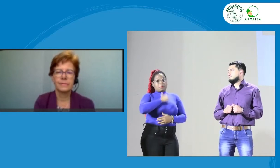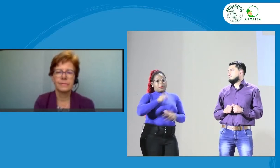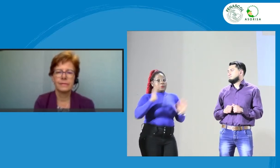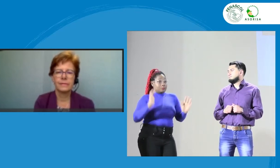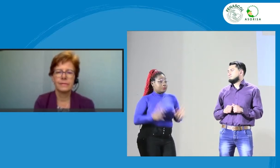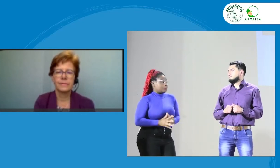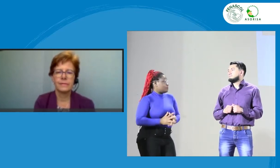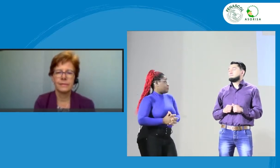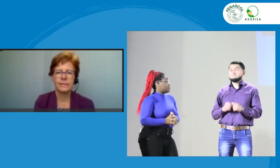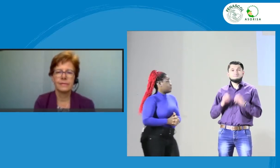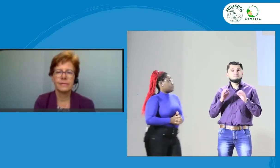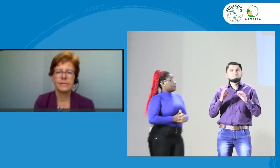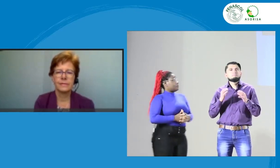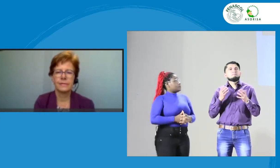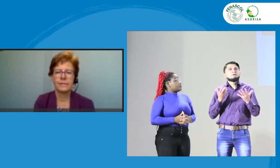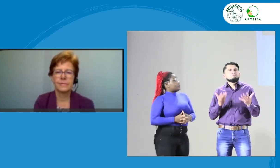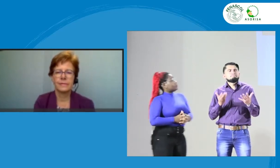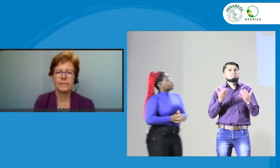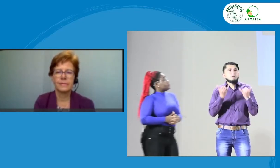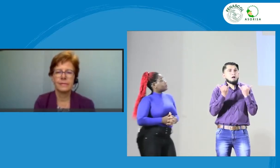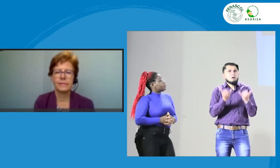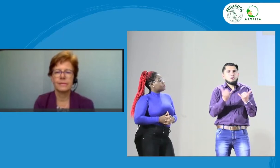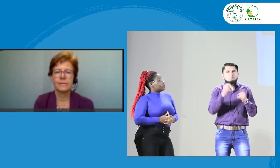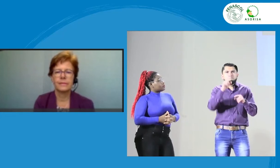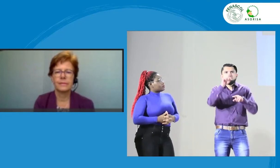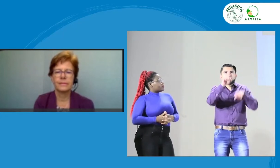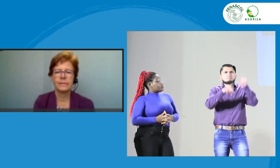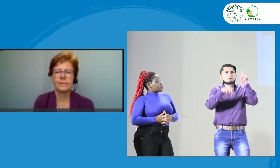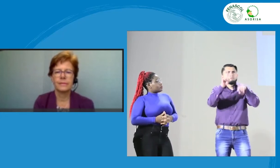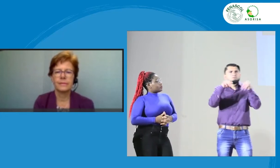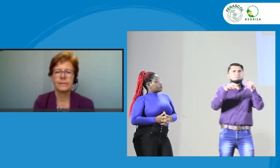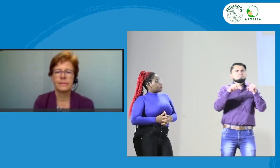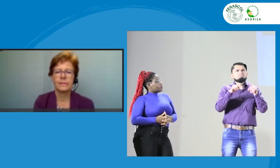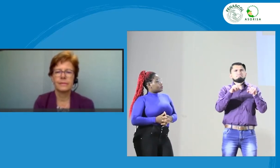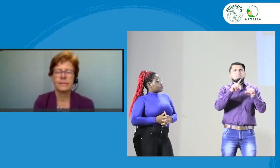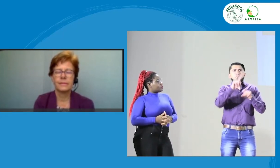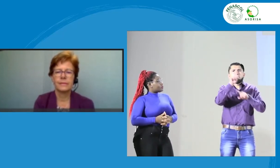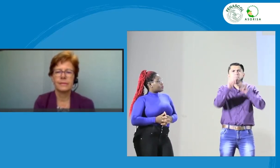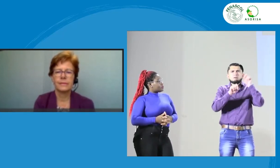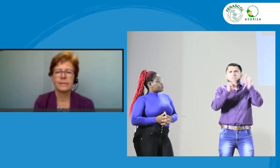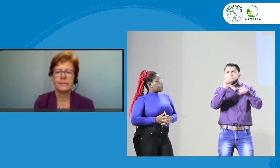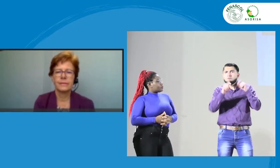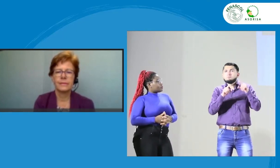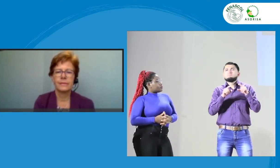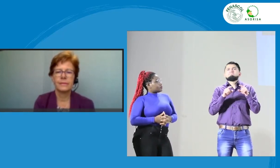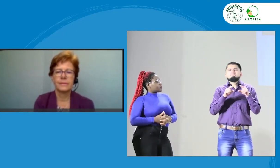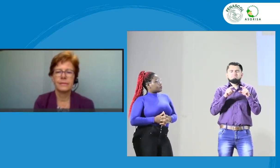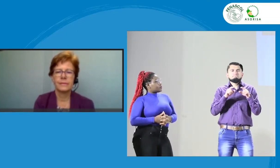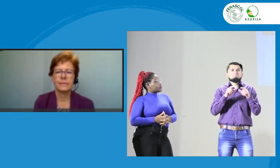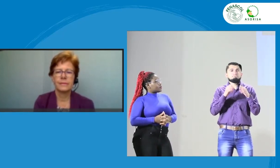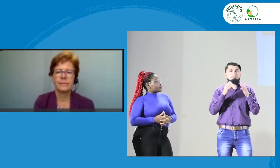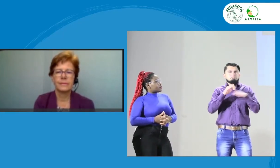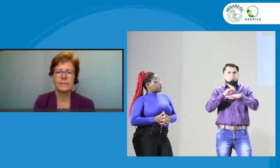about it to think about it. It is very interesting that this